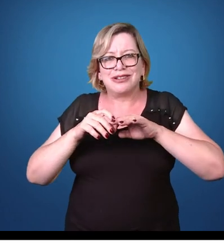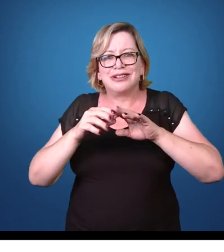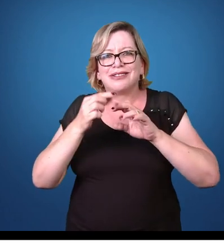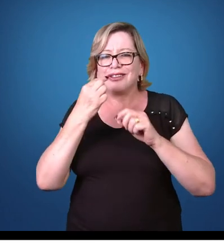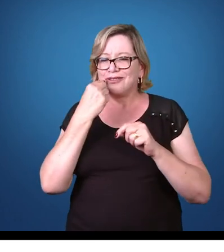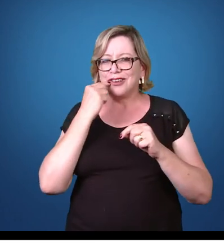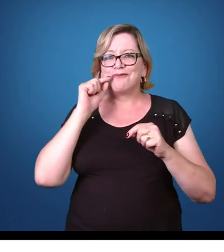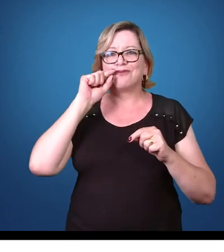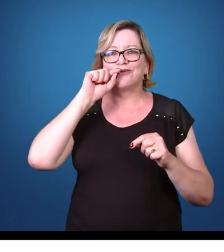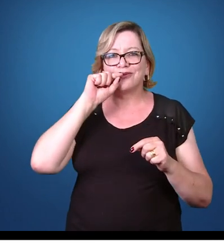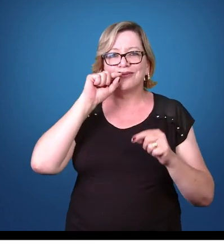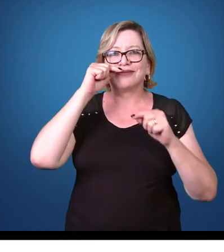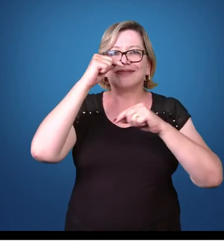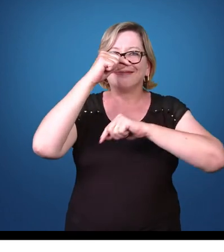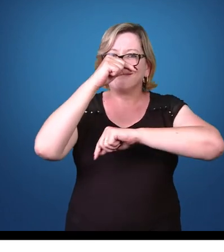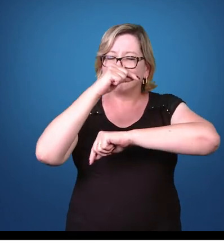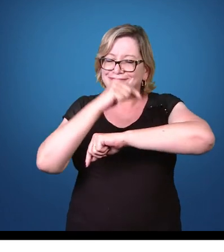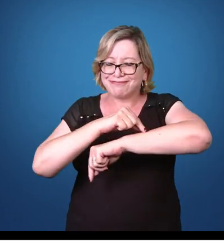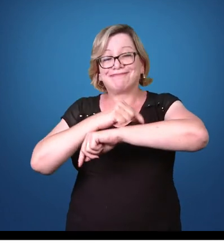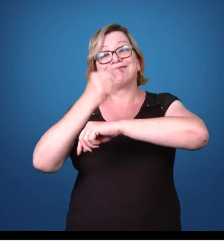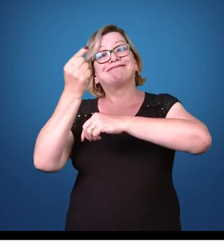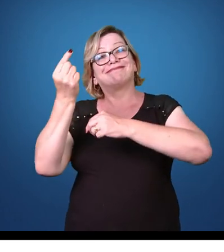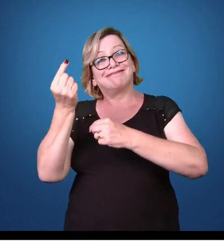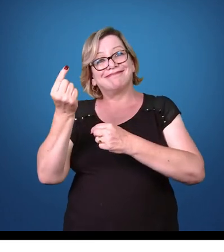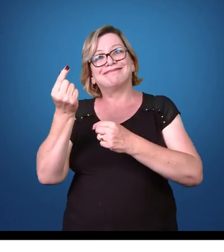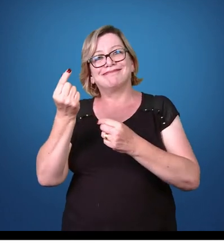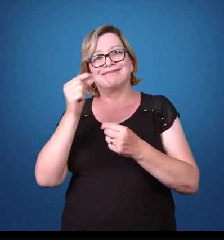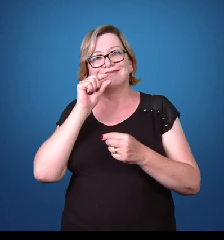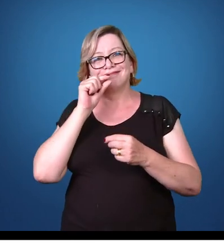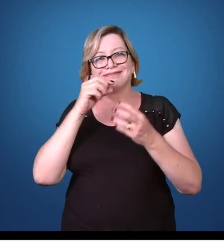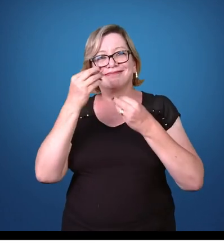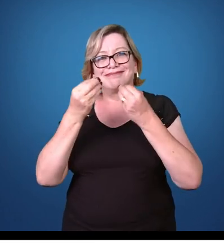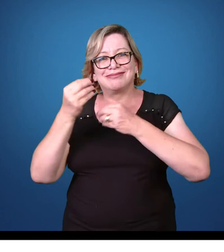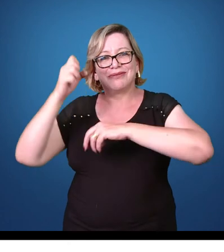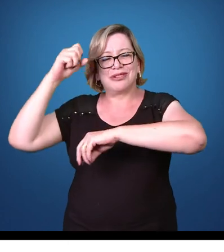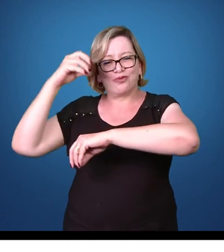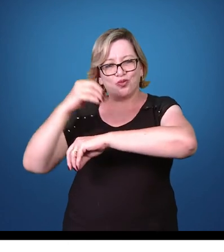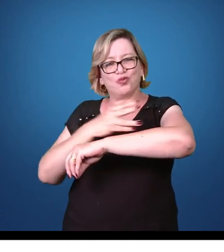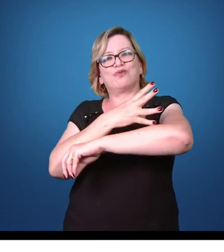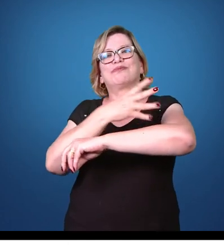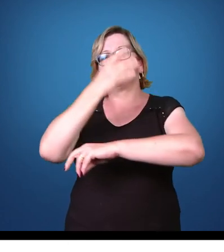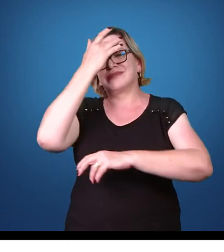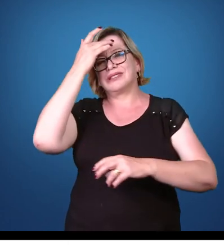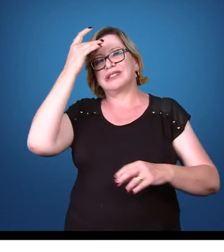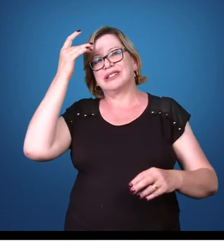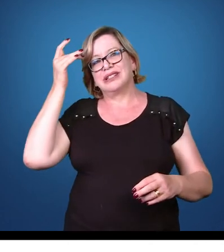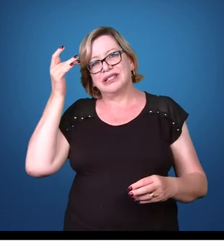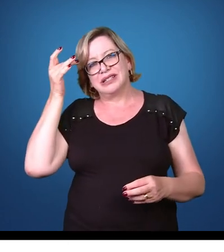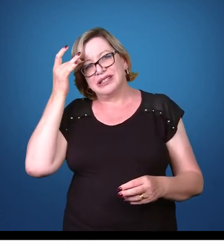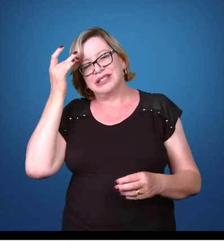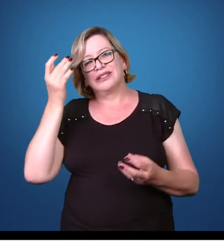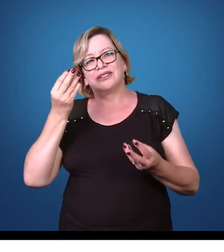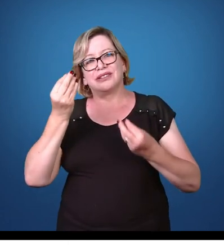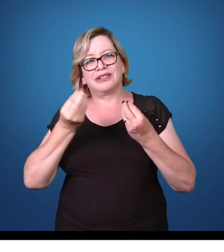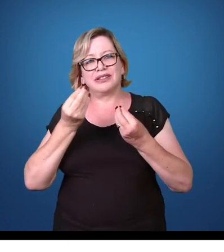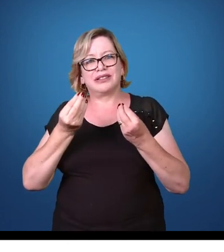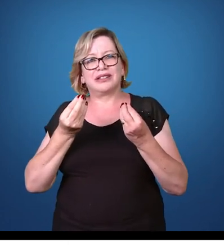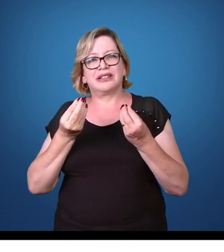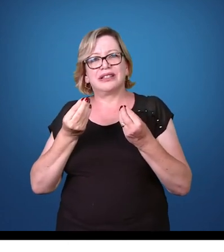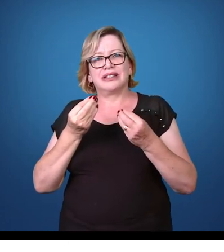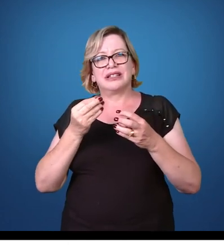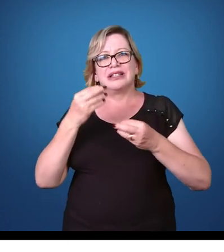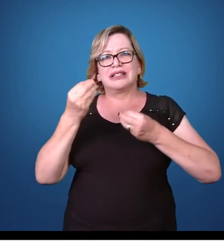glândula salivar do anófolis, do mosquito anófolis e ele depois quando for fazer o repasso sanguíneo em outro